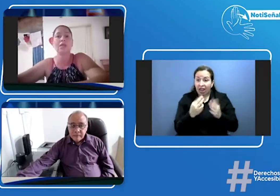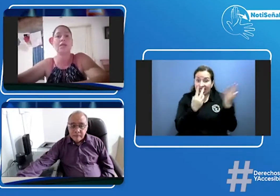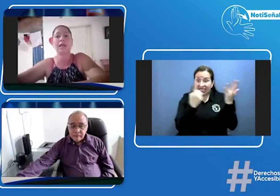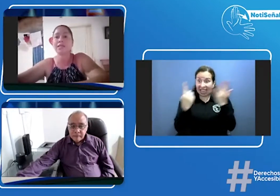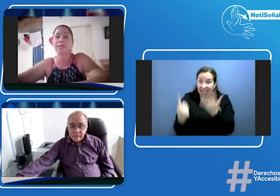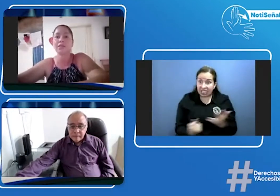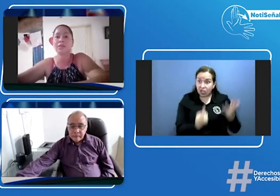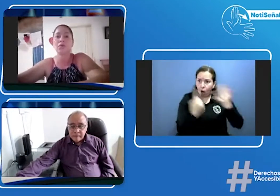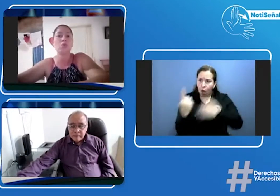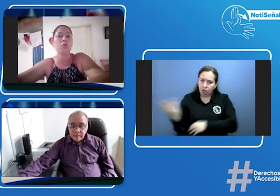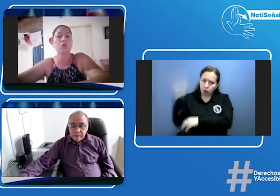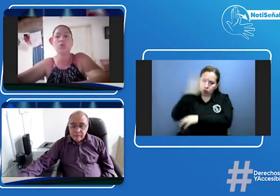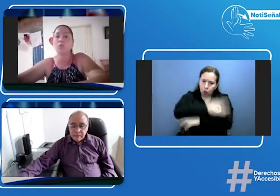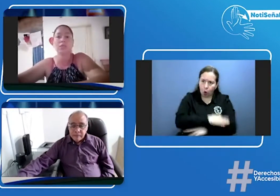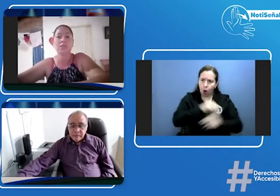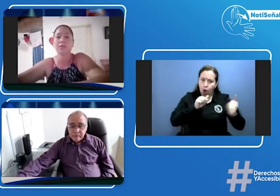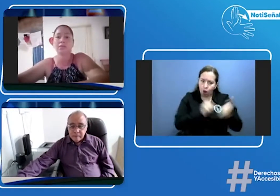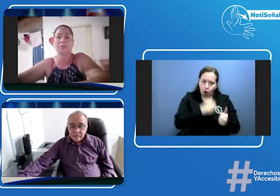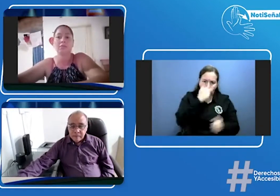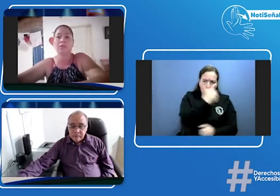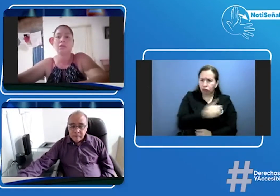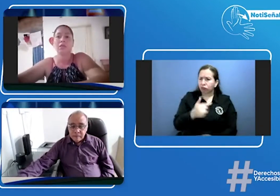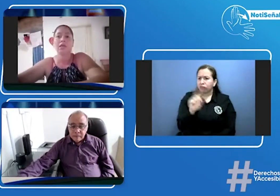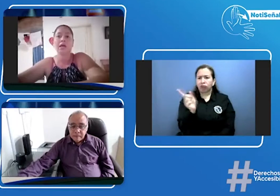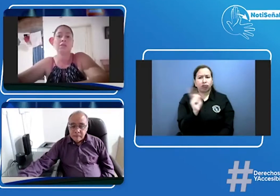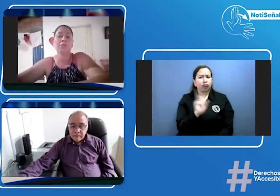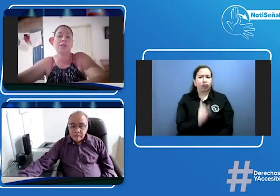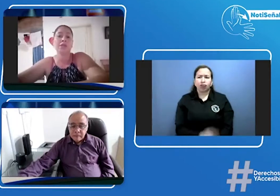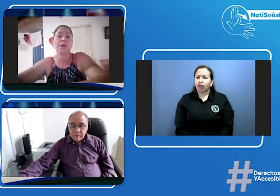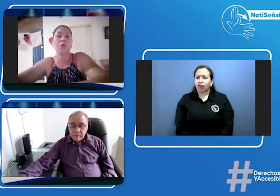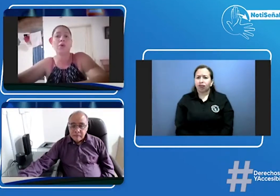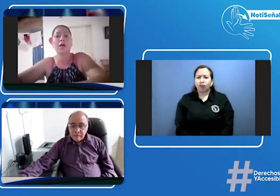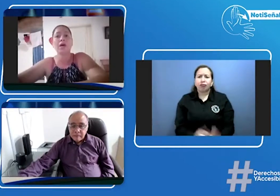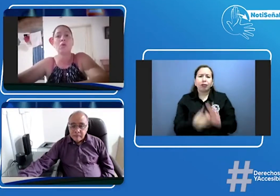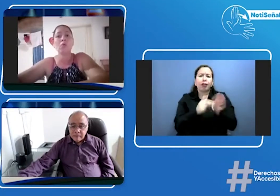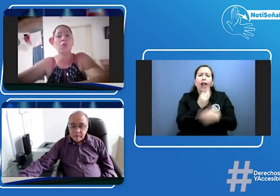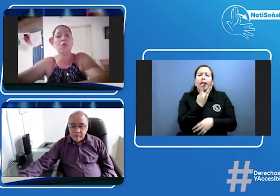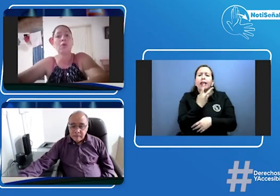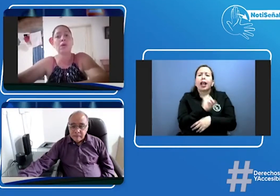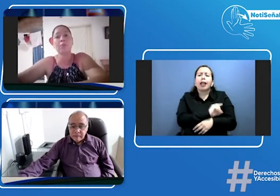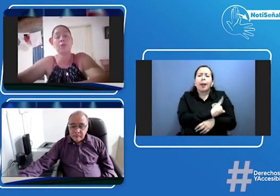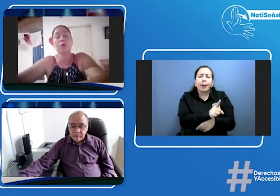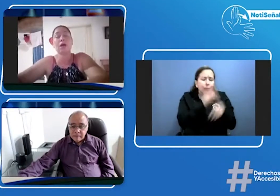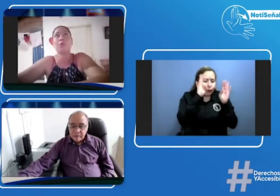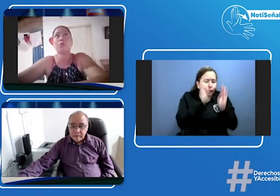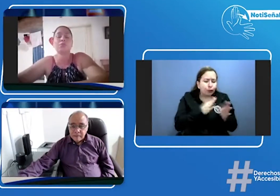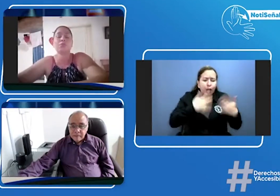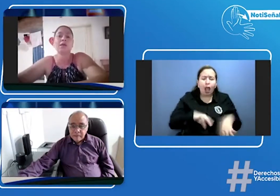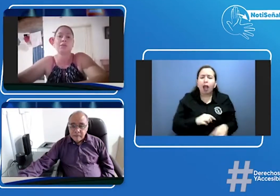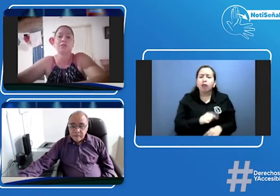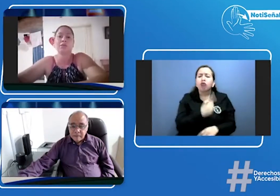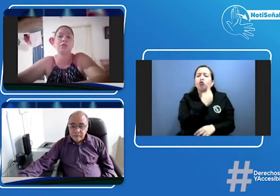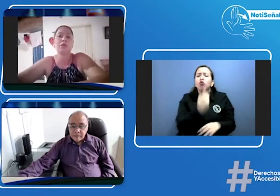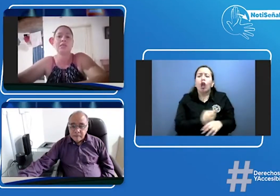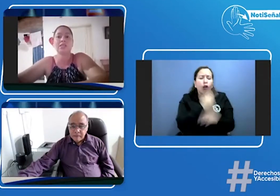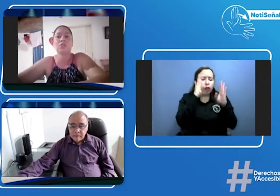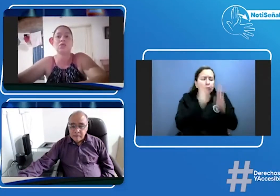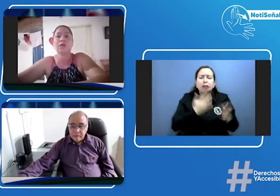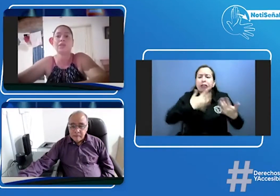clase con los niños no están tan media hora o una hora por aproximadamente pero las seis horas del